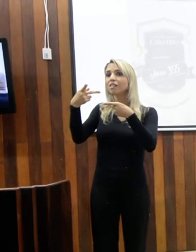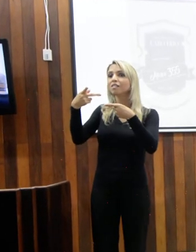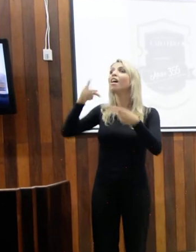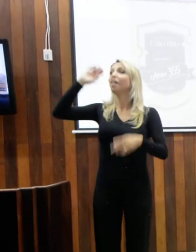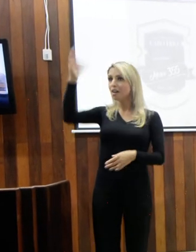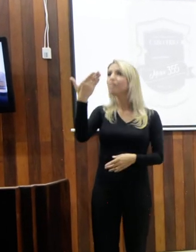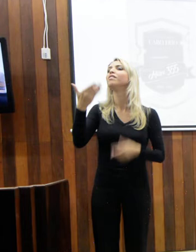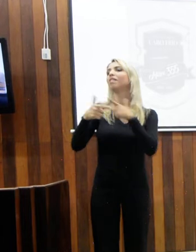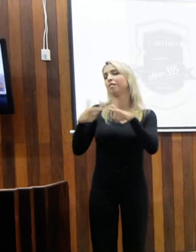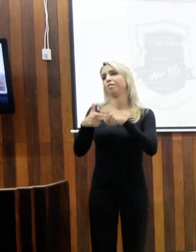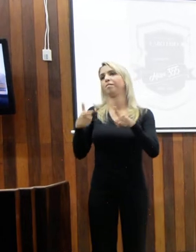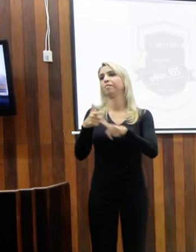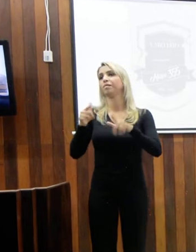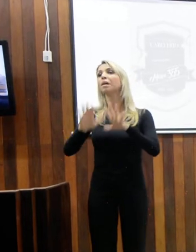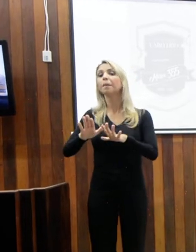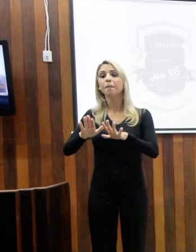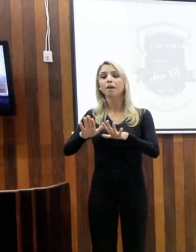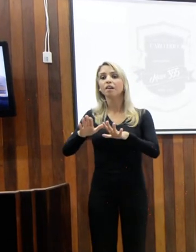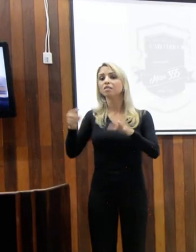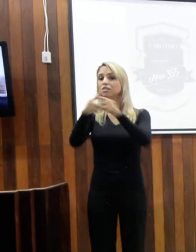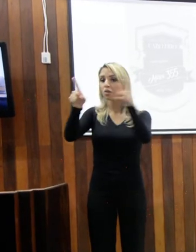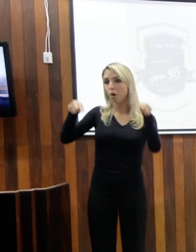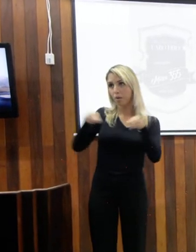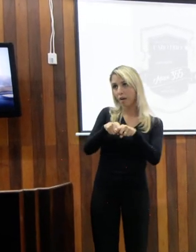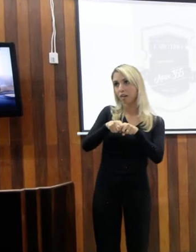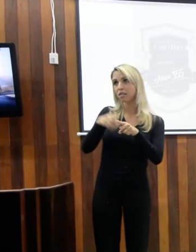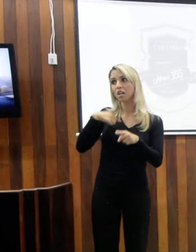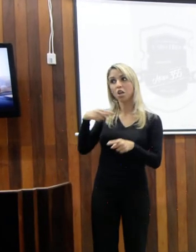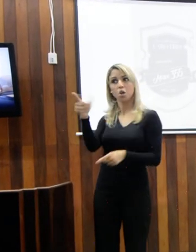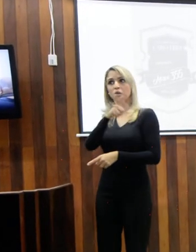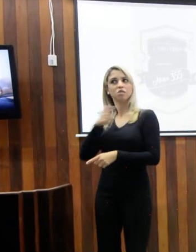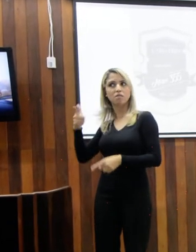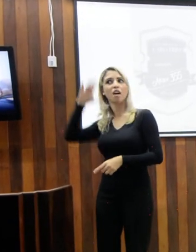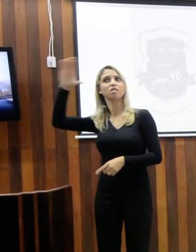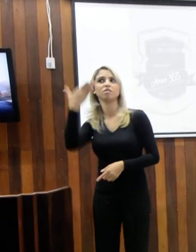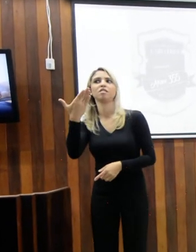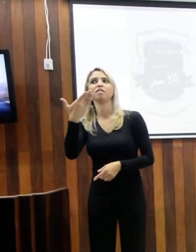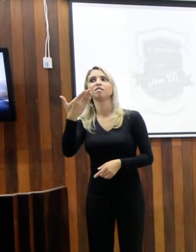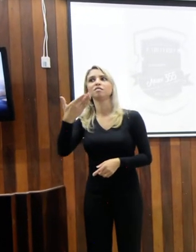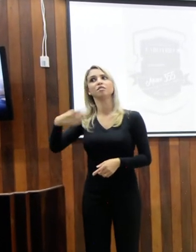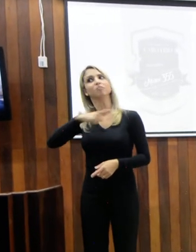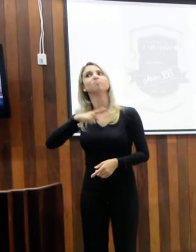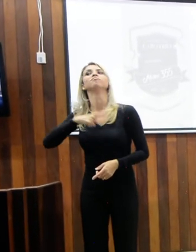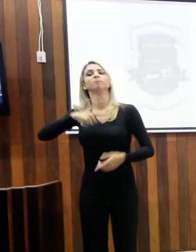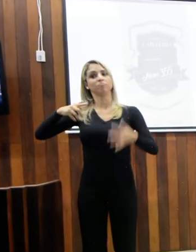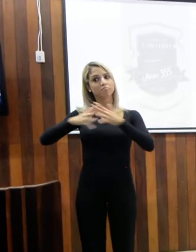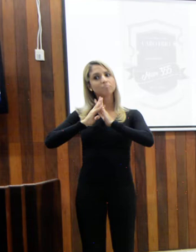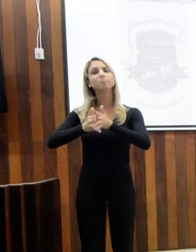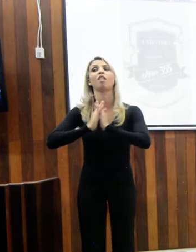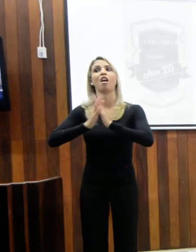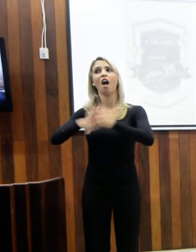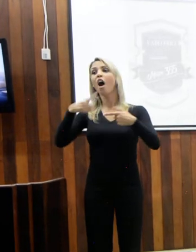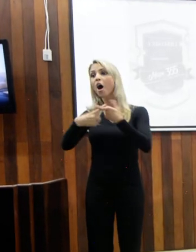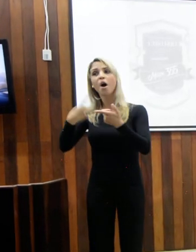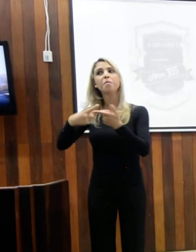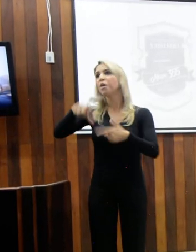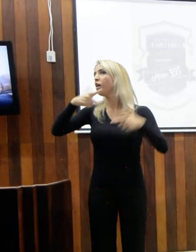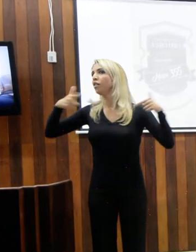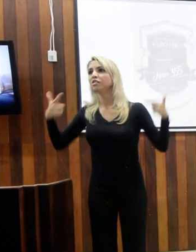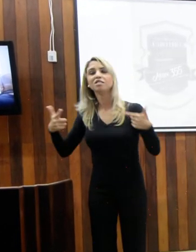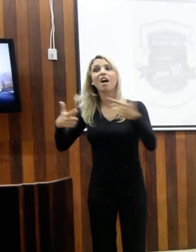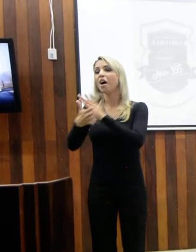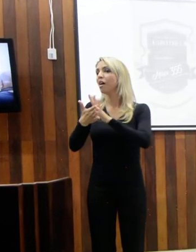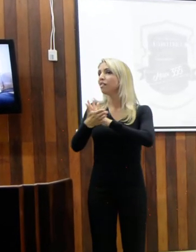gabinete, se a gente não tivesse resolvido, saia e ia da frente. Porque ele não media palavras e